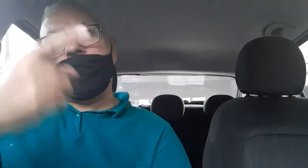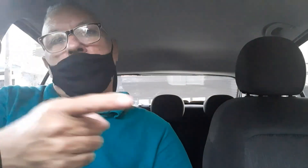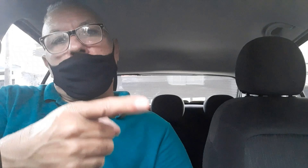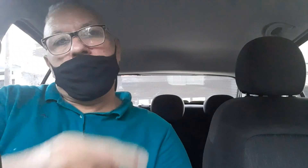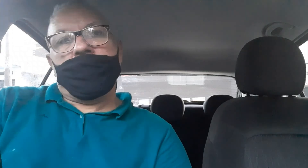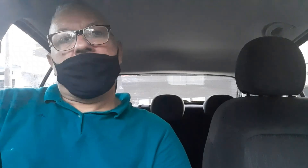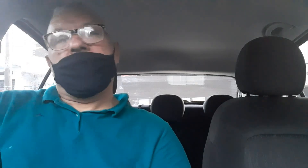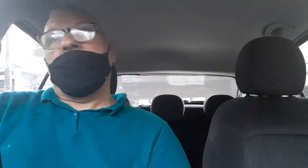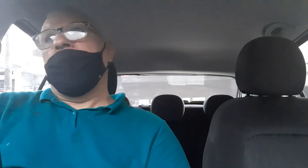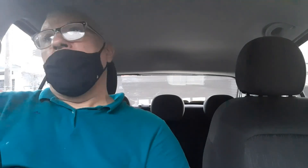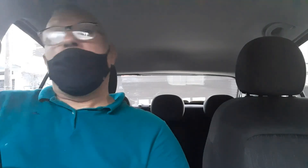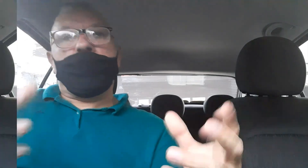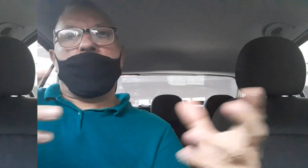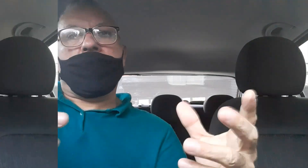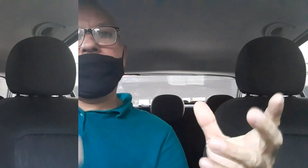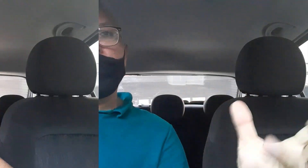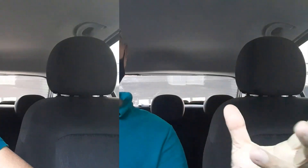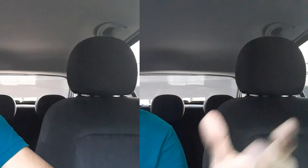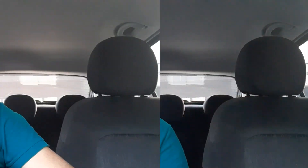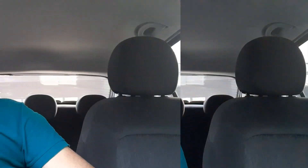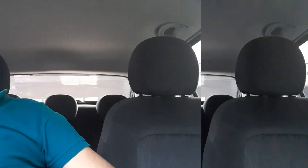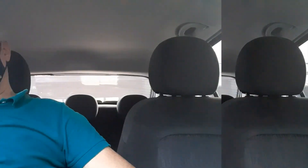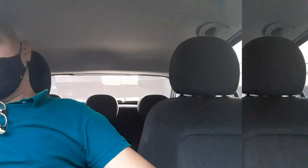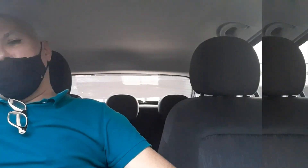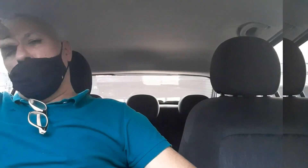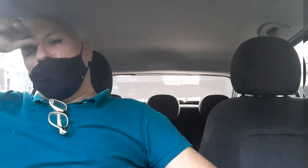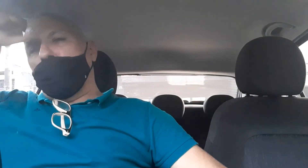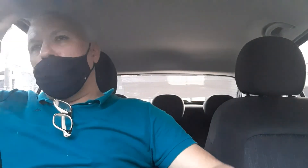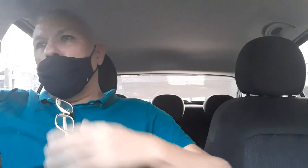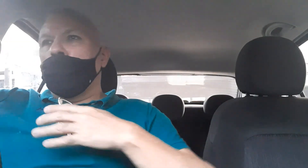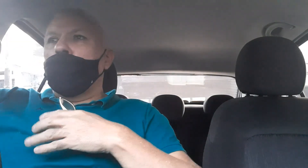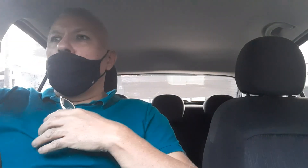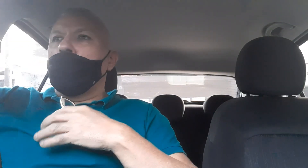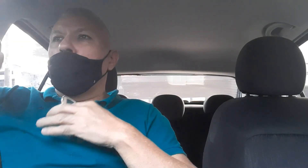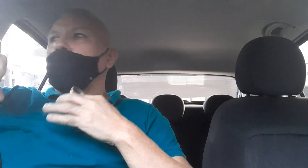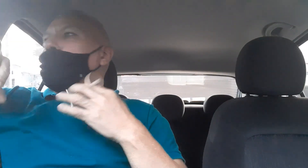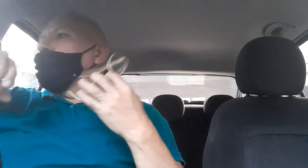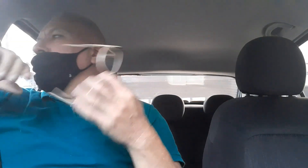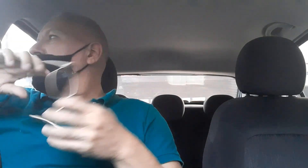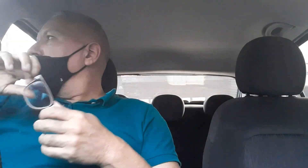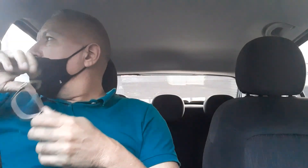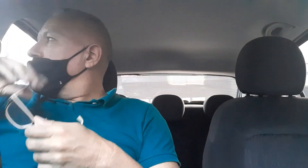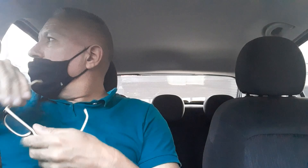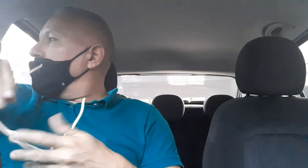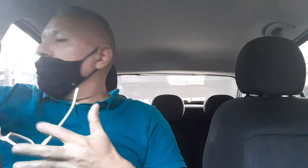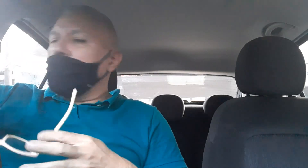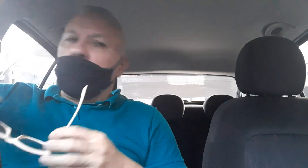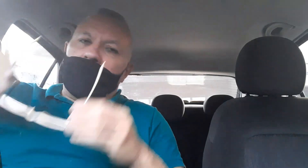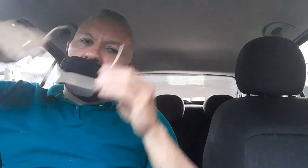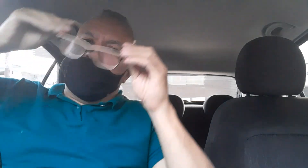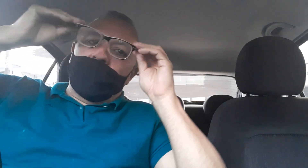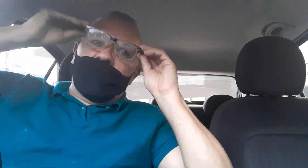Uma vida digna, gostosa, Pra viver, Pra trilhar, Pra correr,